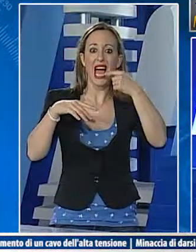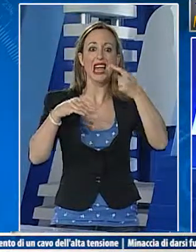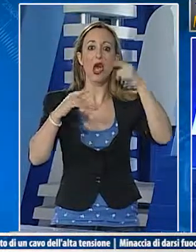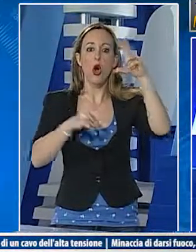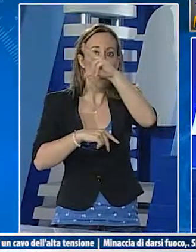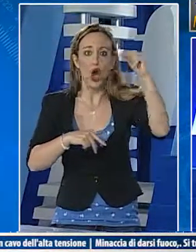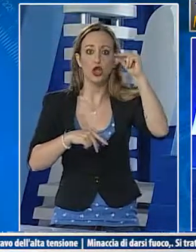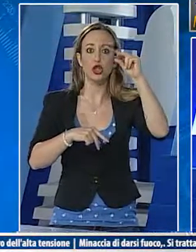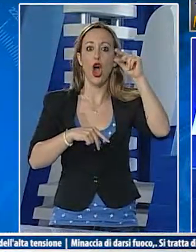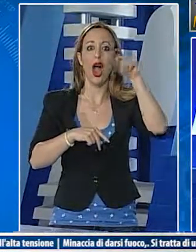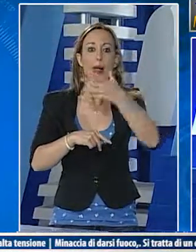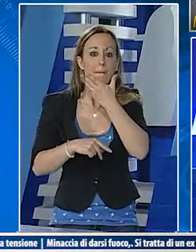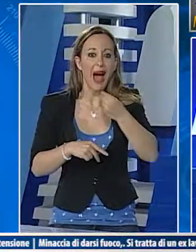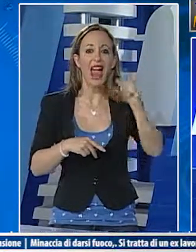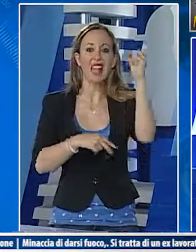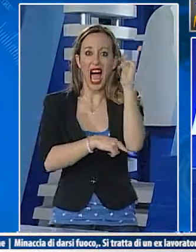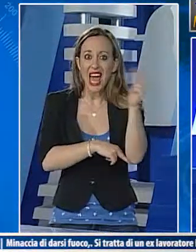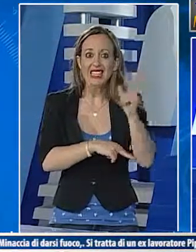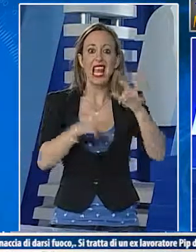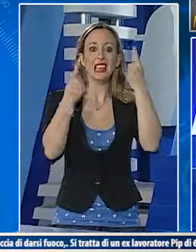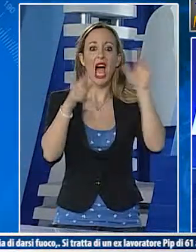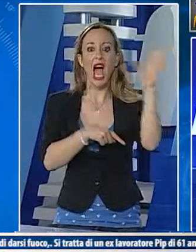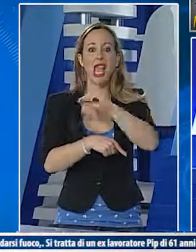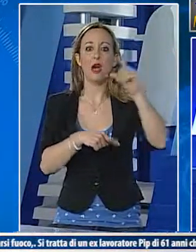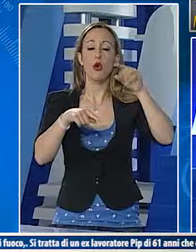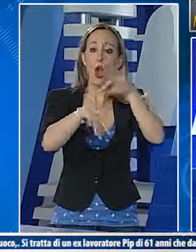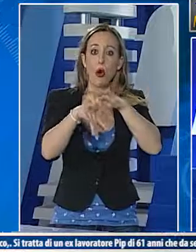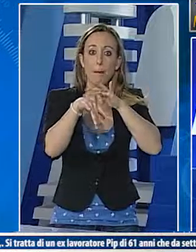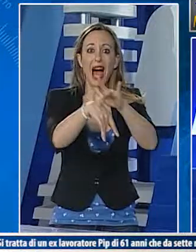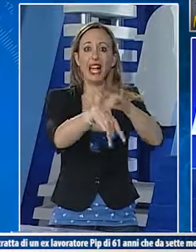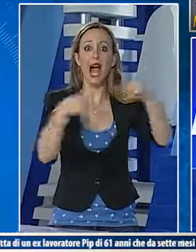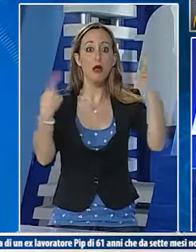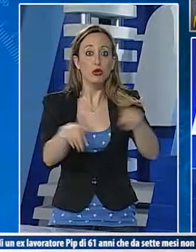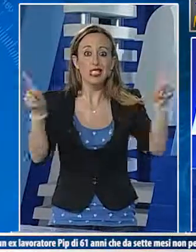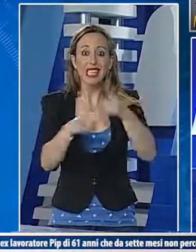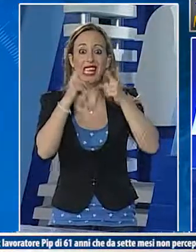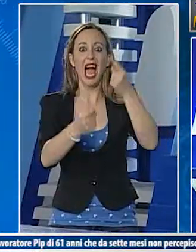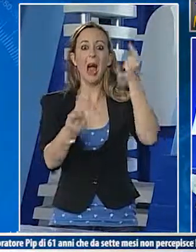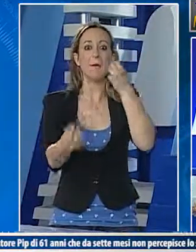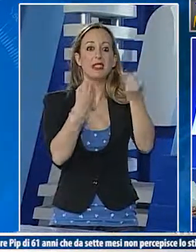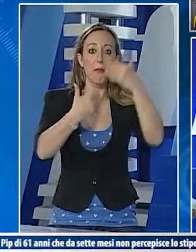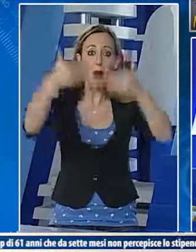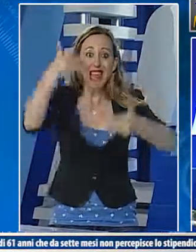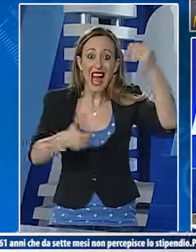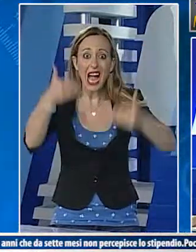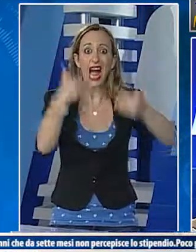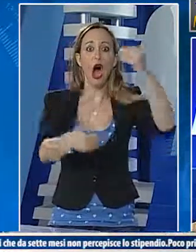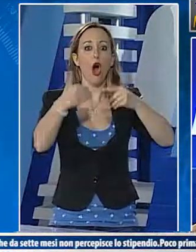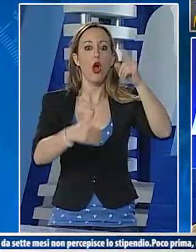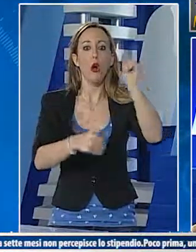anche alla conoscenza delle bellezze artistiche. Il tutto accompagnato da musica folk, da spettacoli